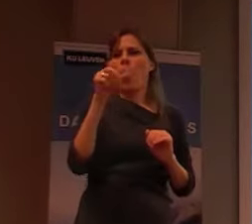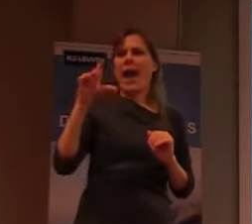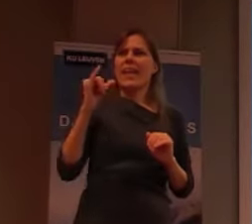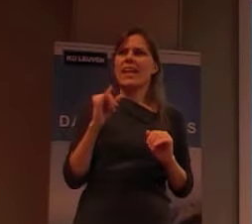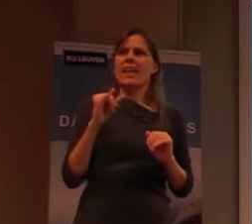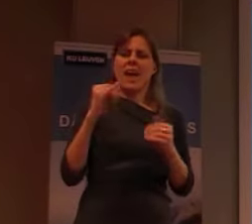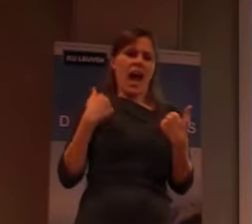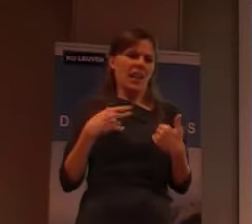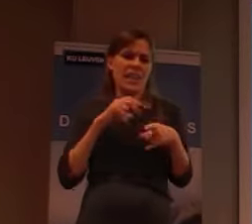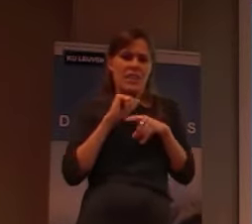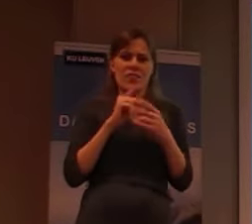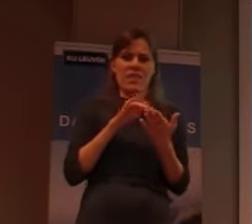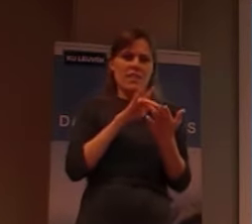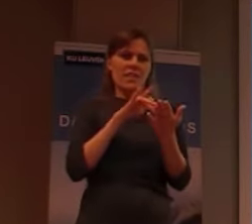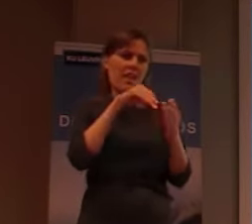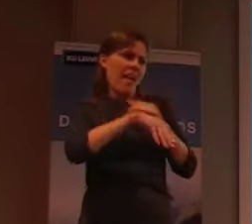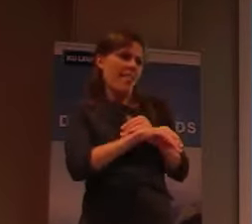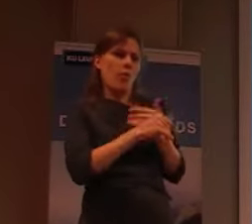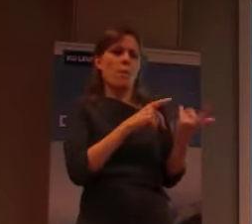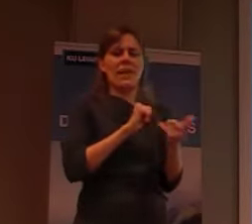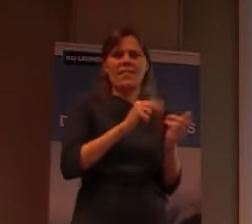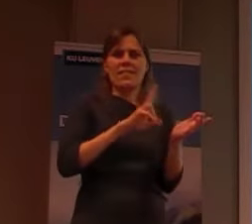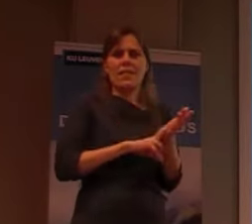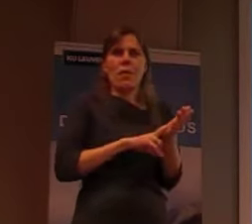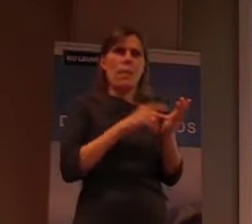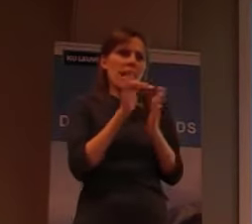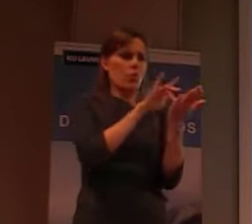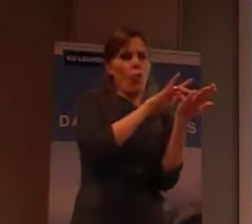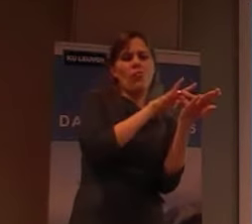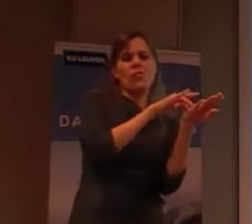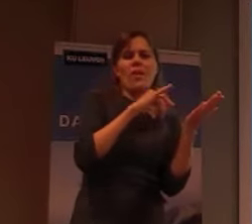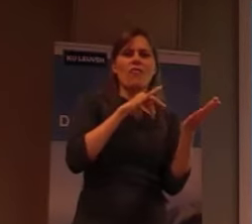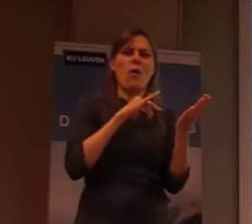omdat die eigenlijk, dat zijn eigenlijk bruinmensen. en, dus,